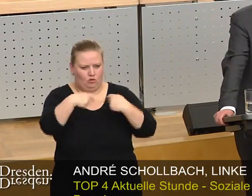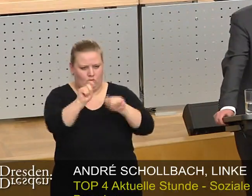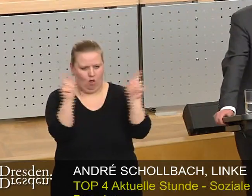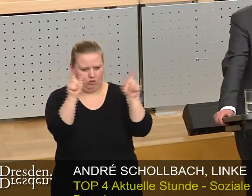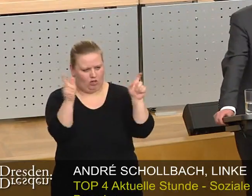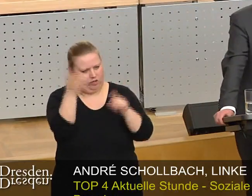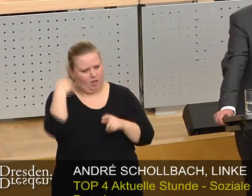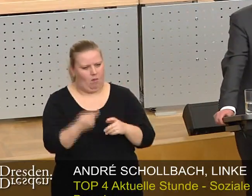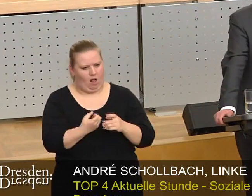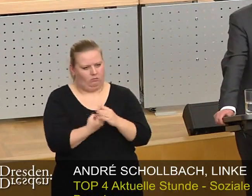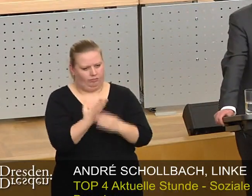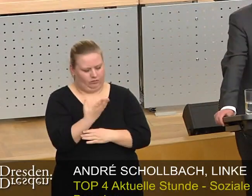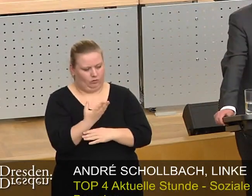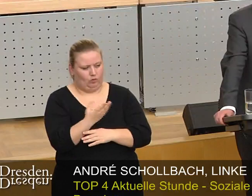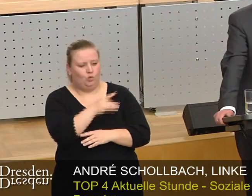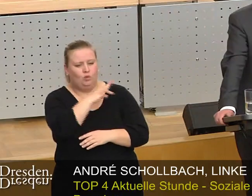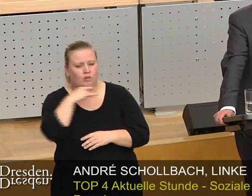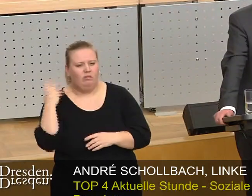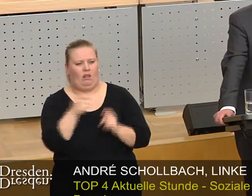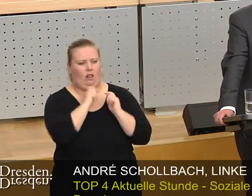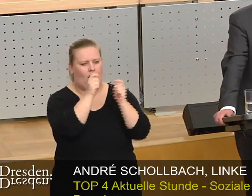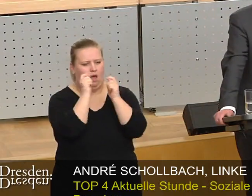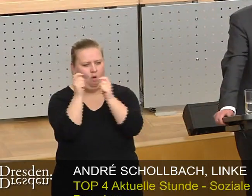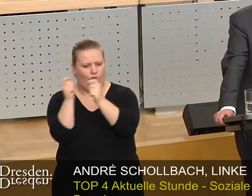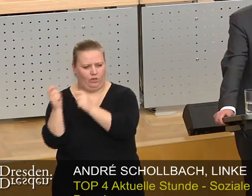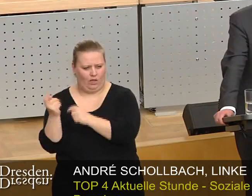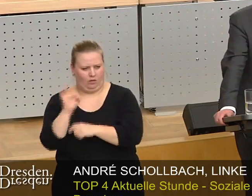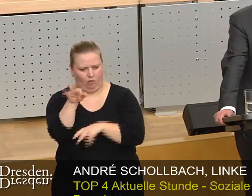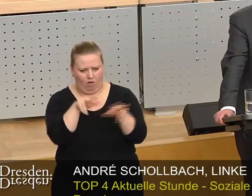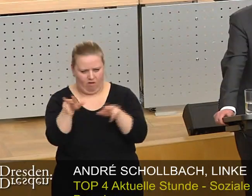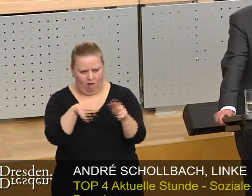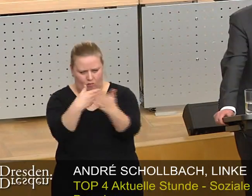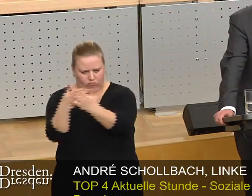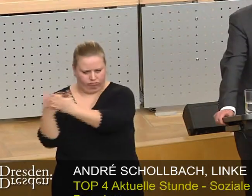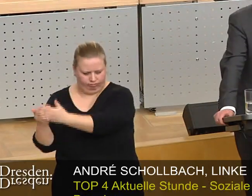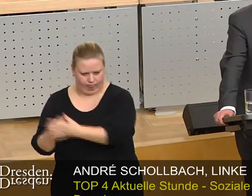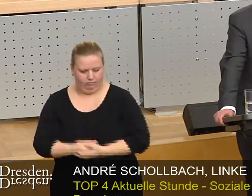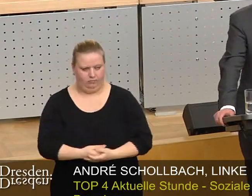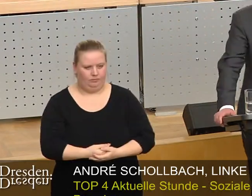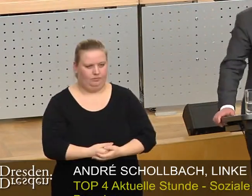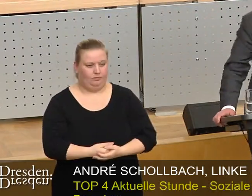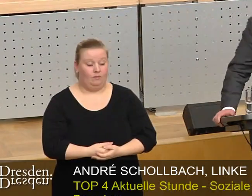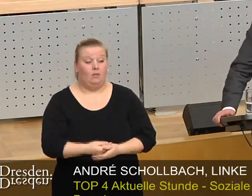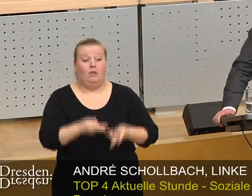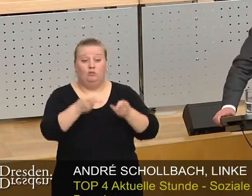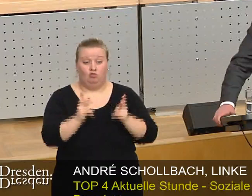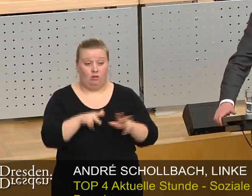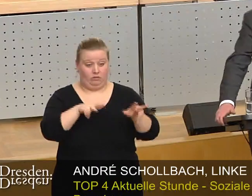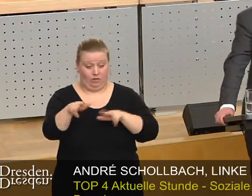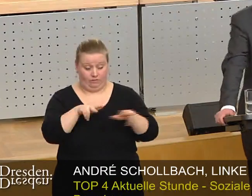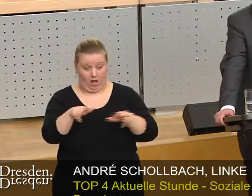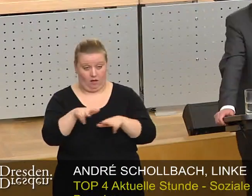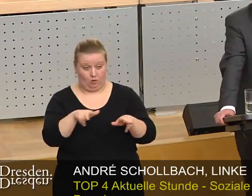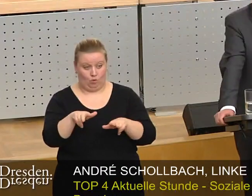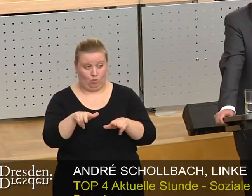gefasst und zahlreiche Aufträge an die Verwaltung erteilt. Die Stadtverwaltung hat